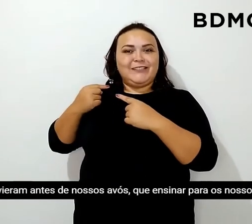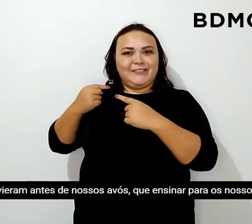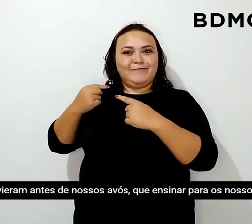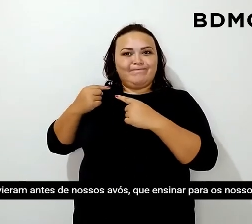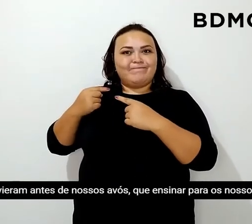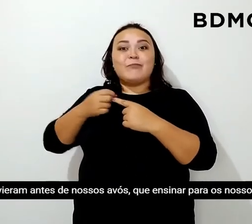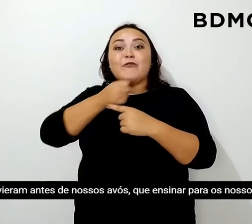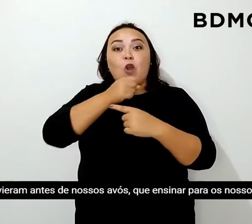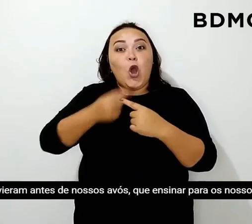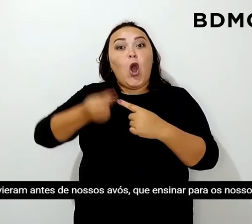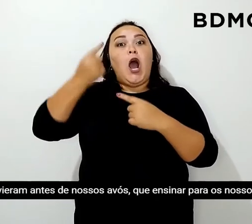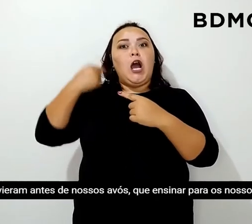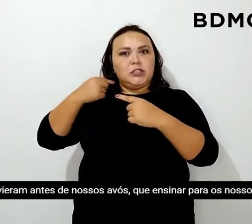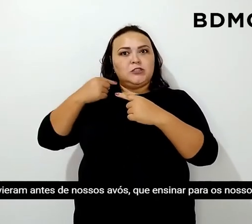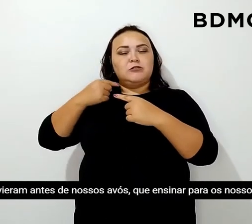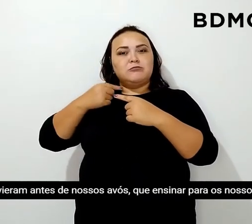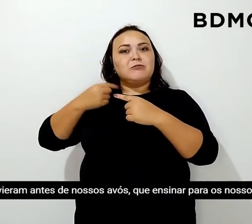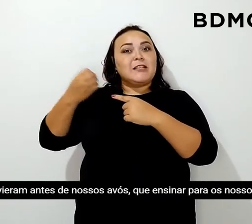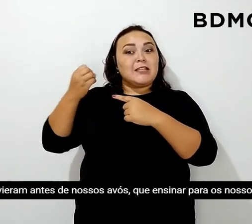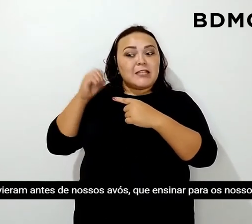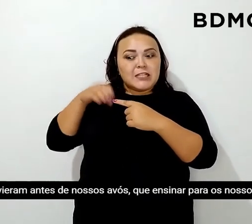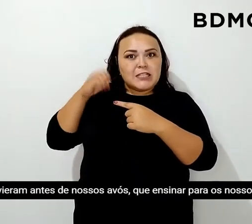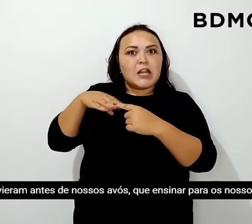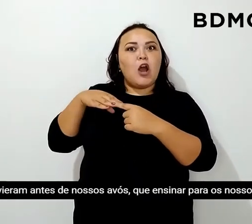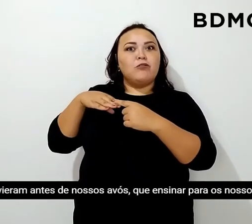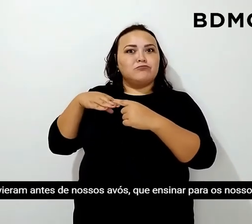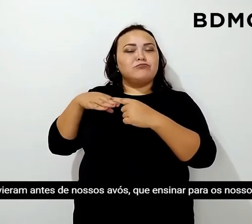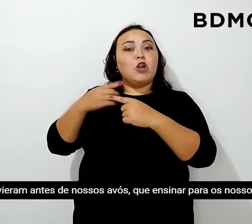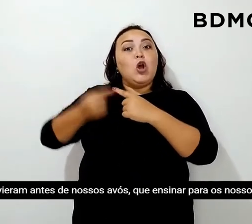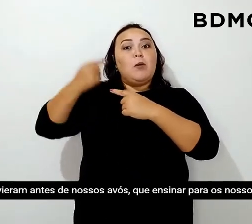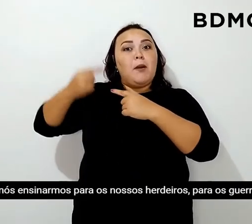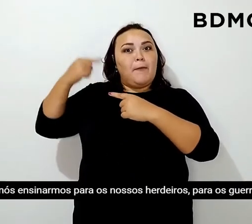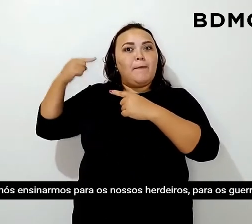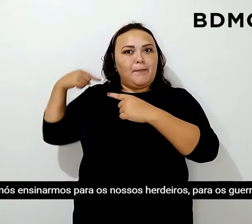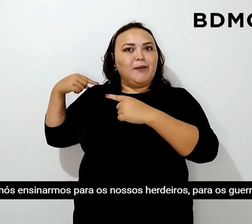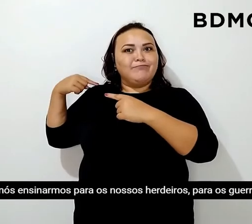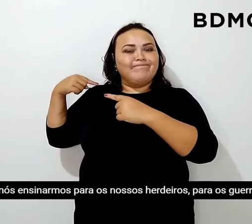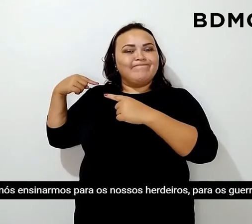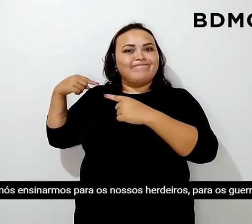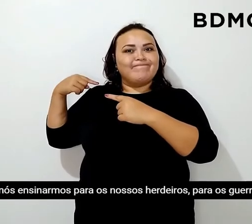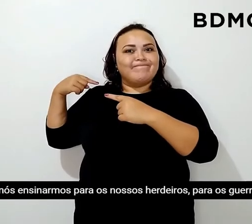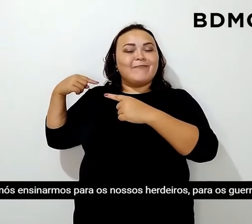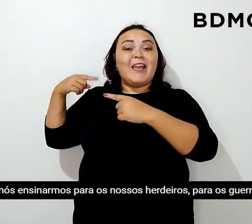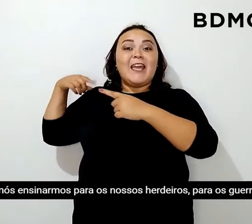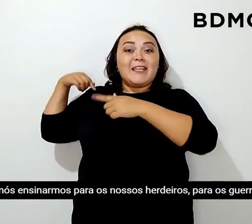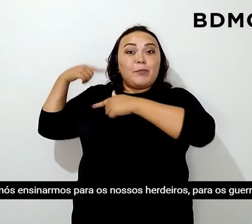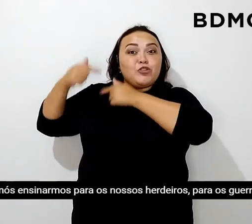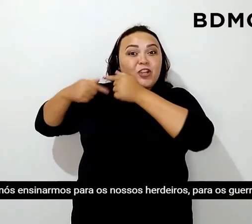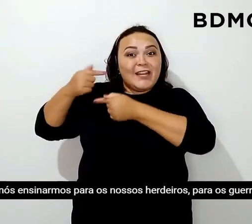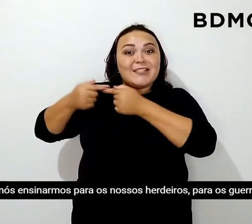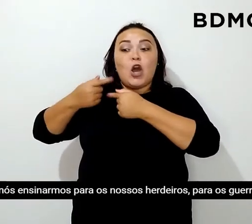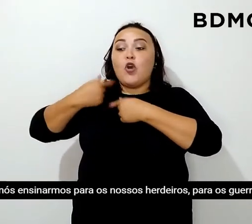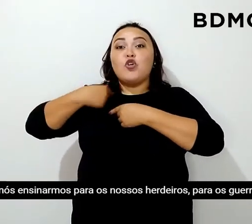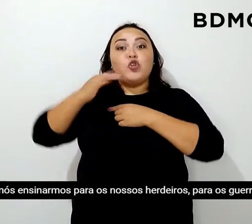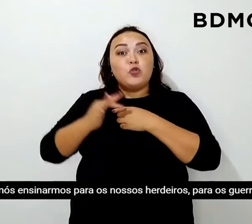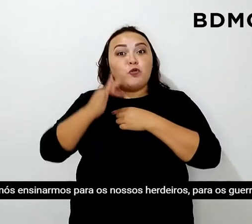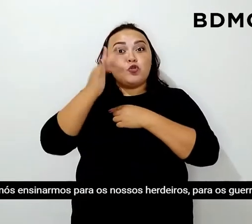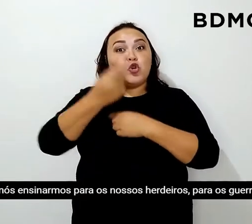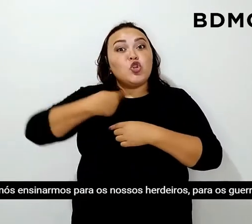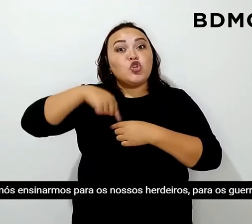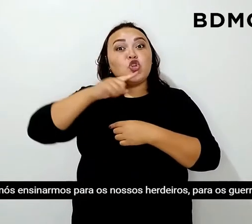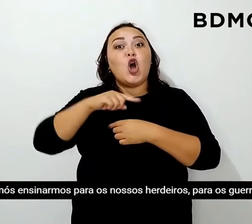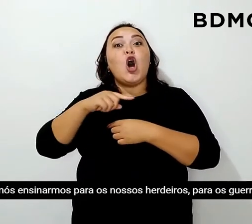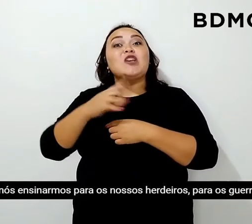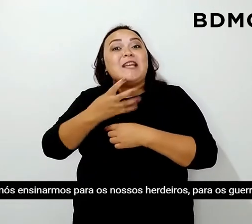vieram antes dos nossos avós, que ensinaram para os nossos tatas e nós ensinarmos para os nossos